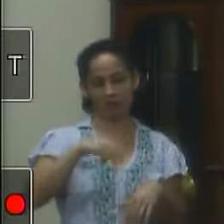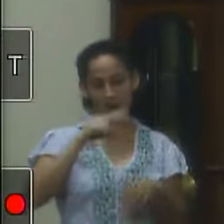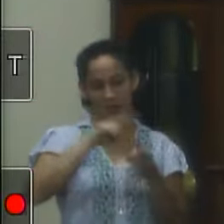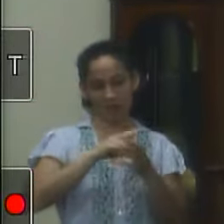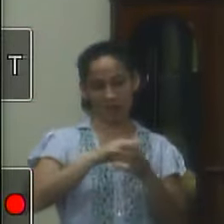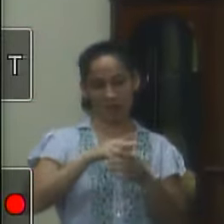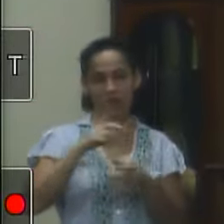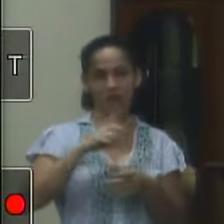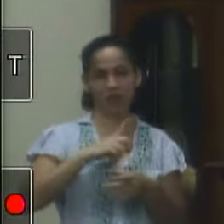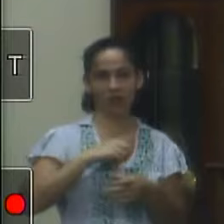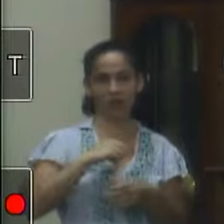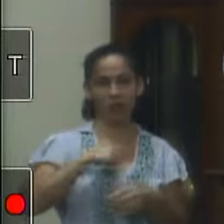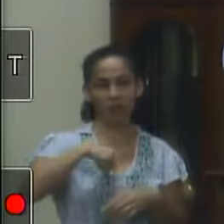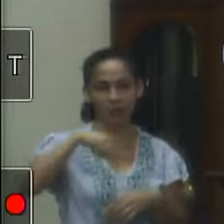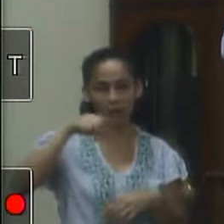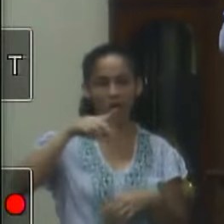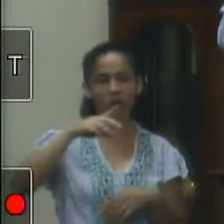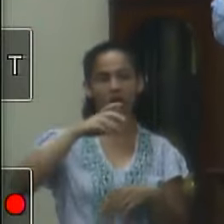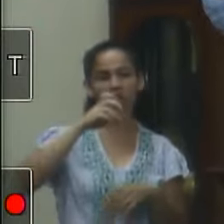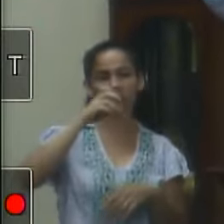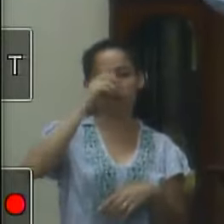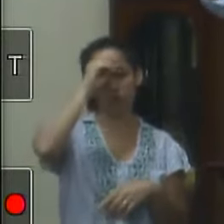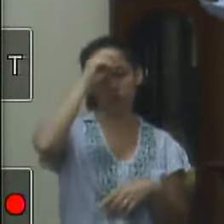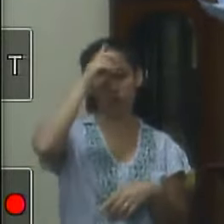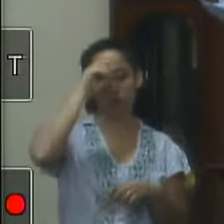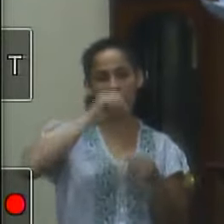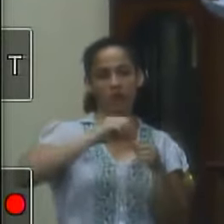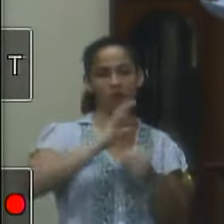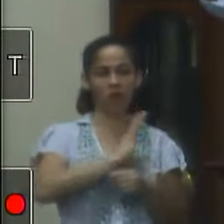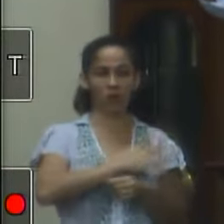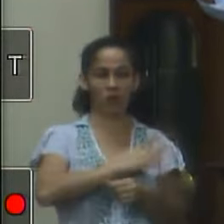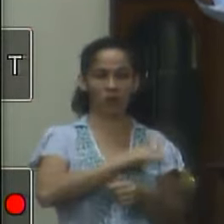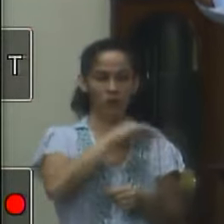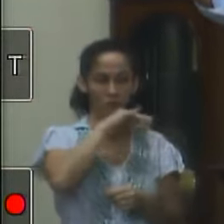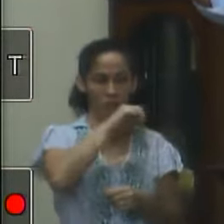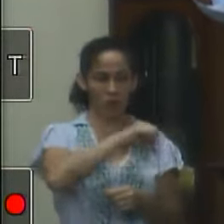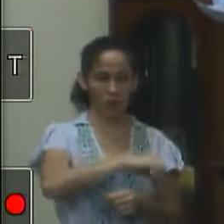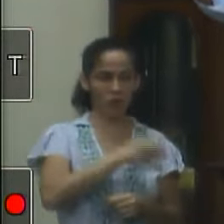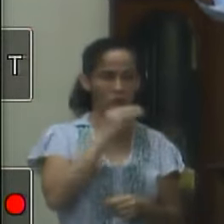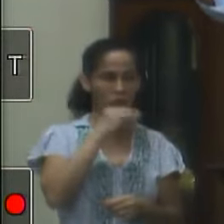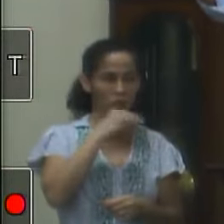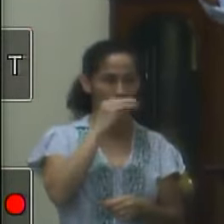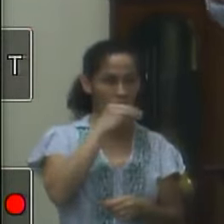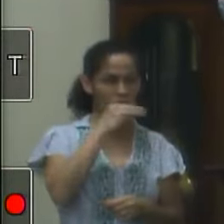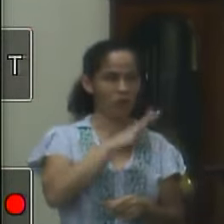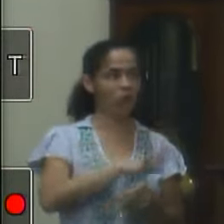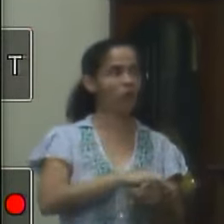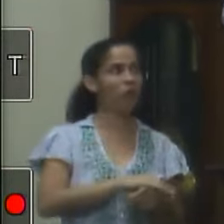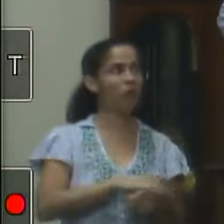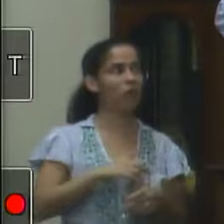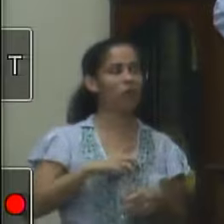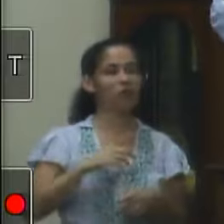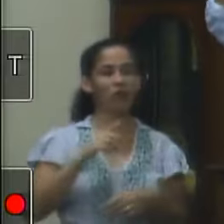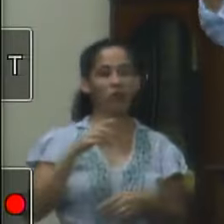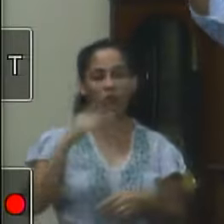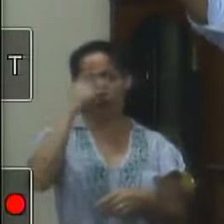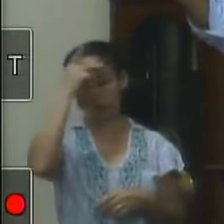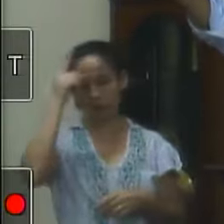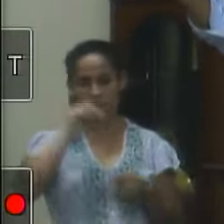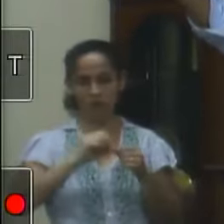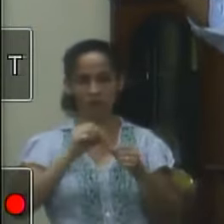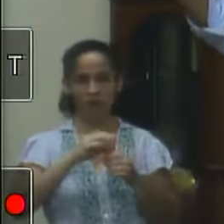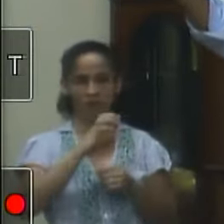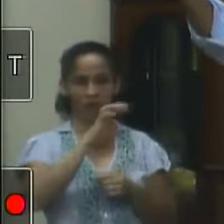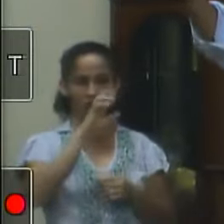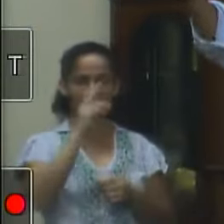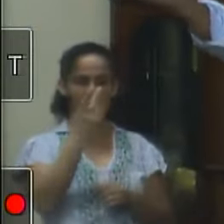para levar pessoas para fazer cateterismo atendimento de paciente com diálise paciente de